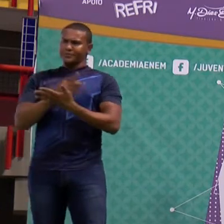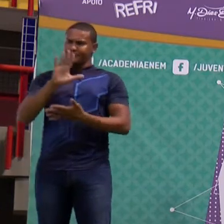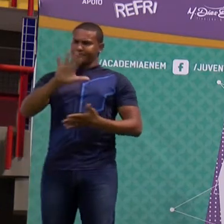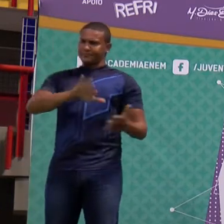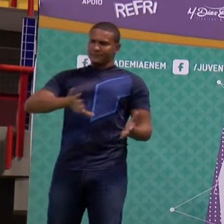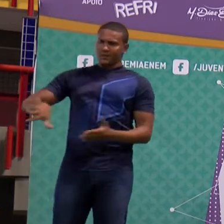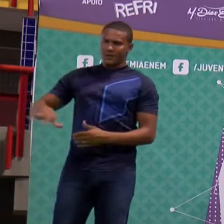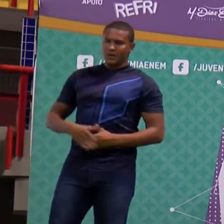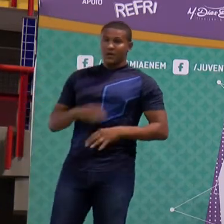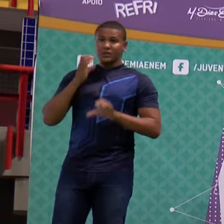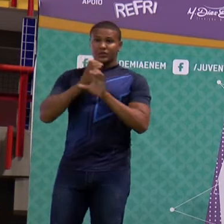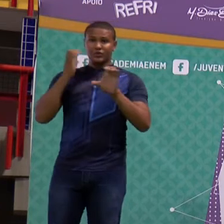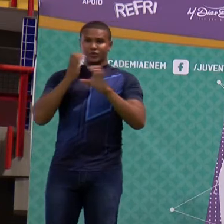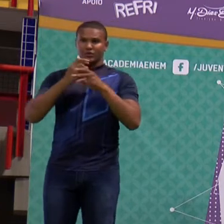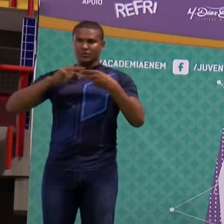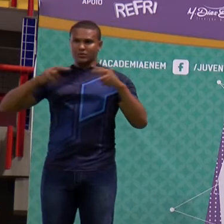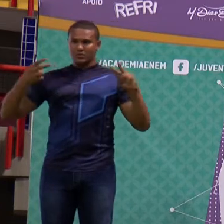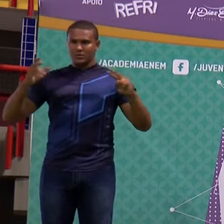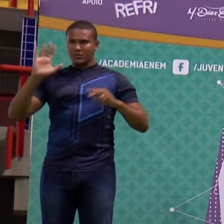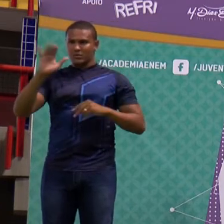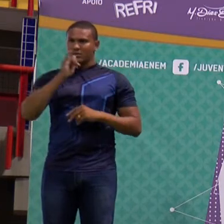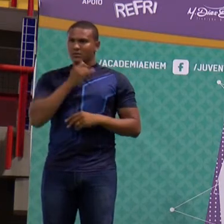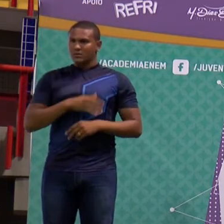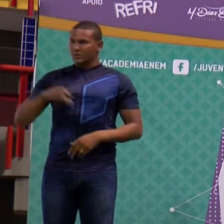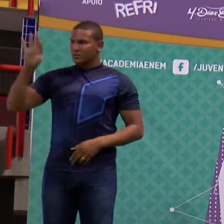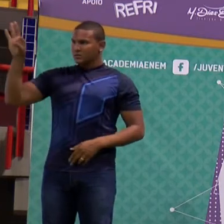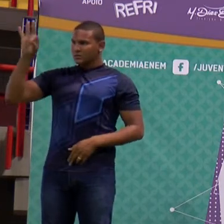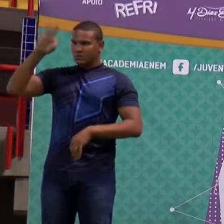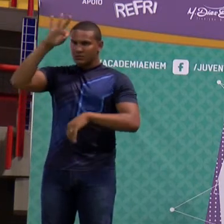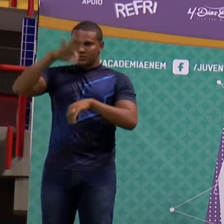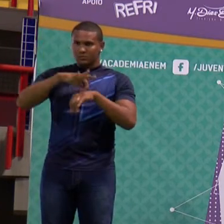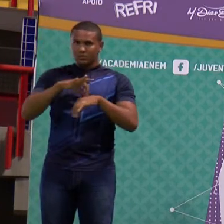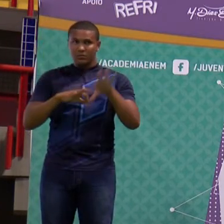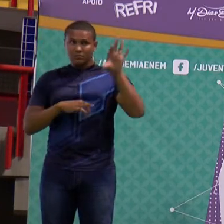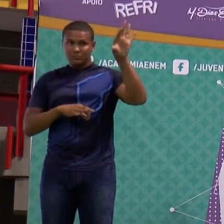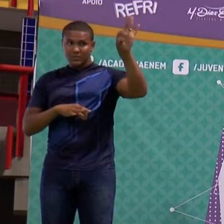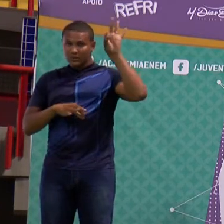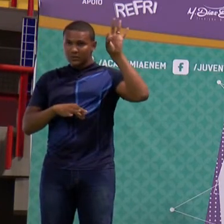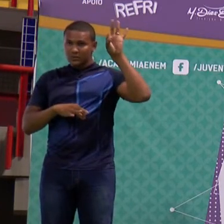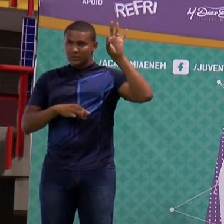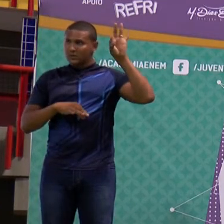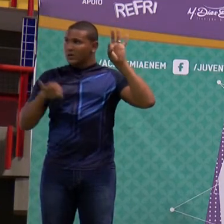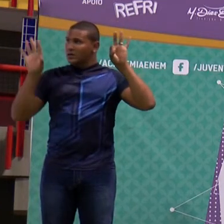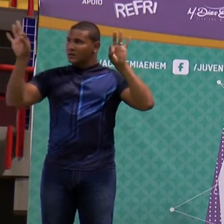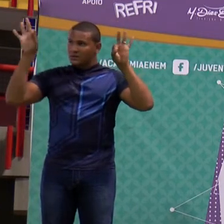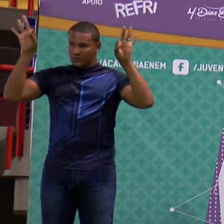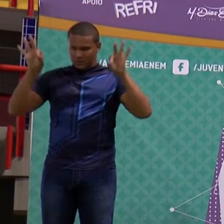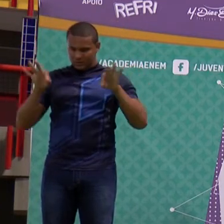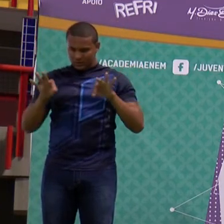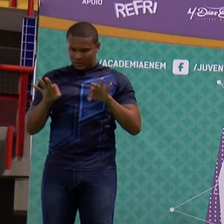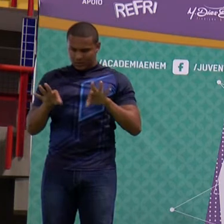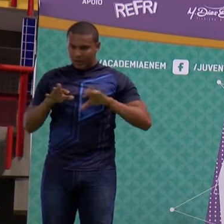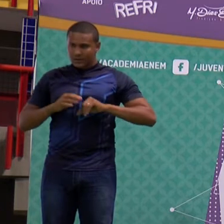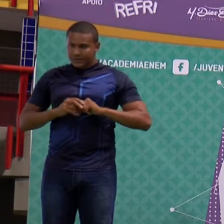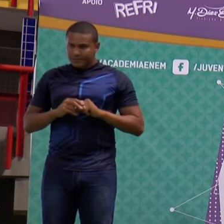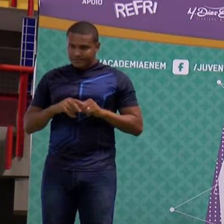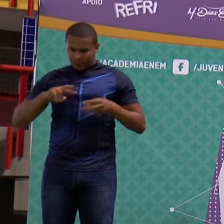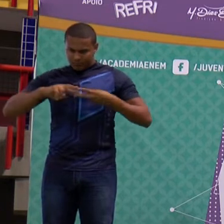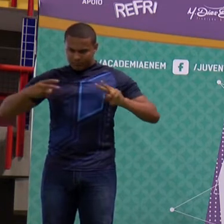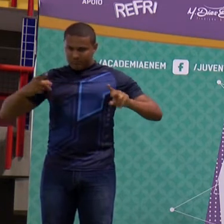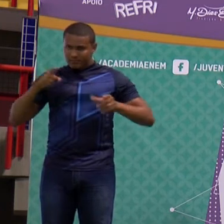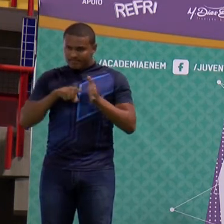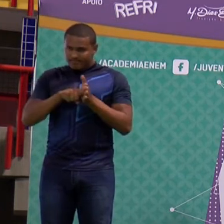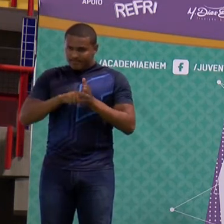engenharia genética. Eles pegaram os embriões do mosquito, conseguiram entrar no seu genoma